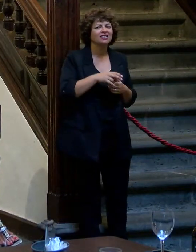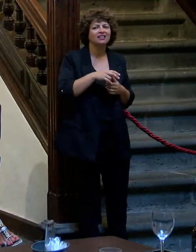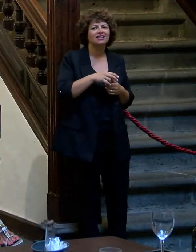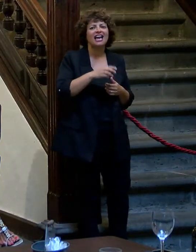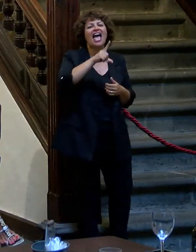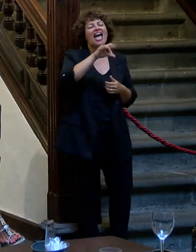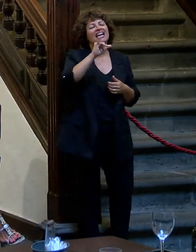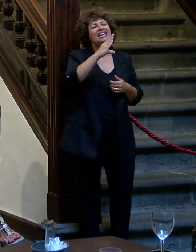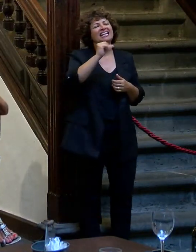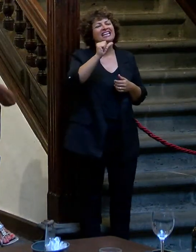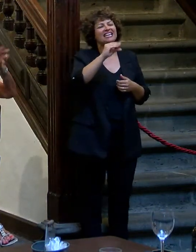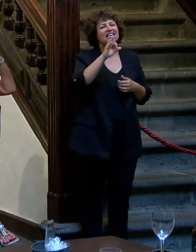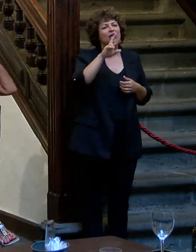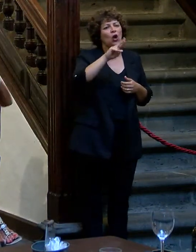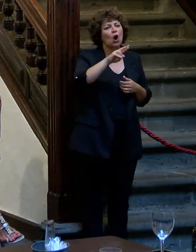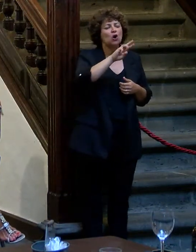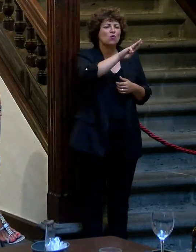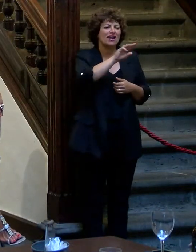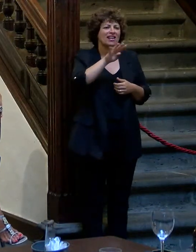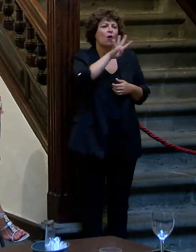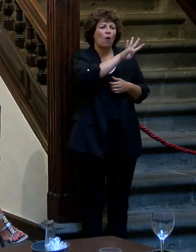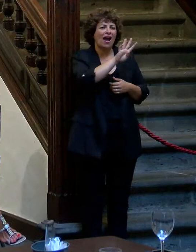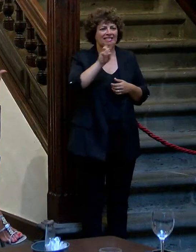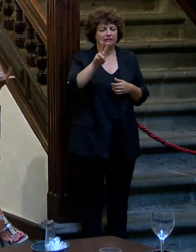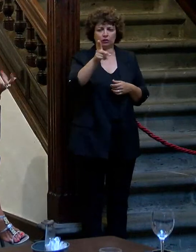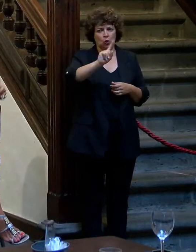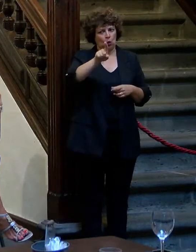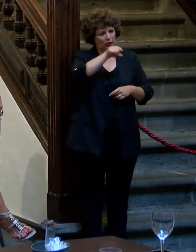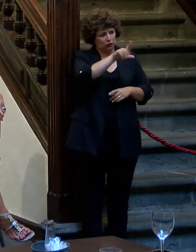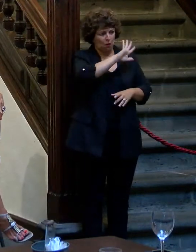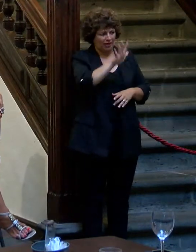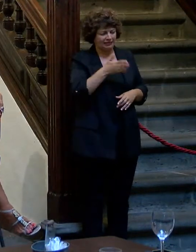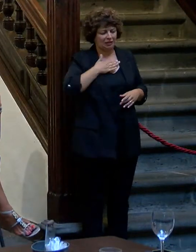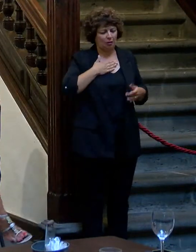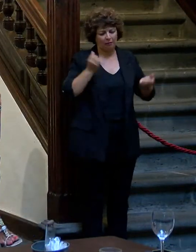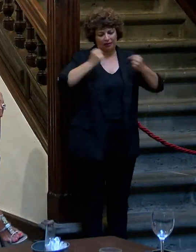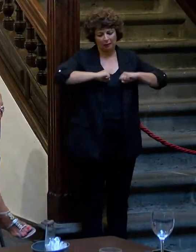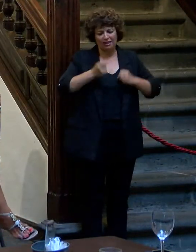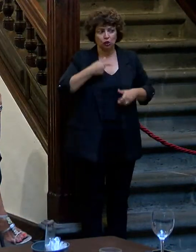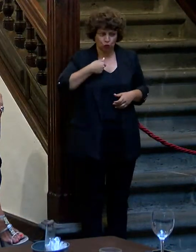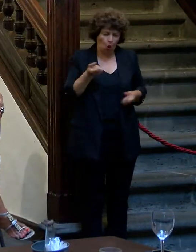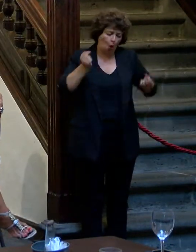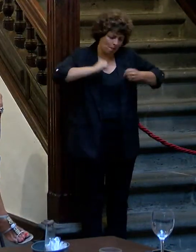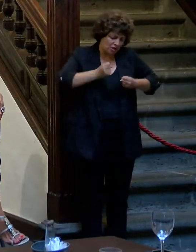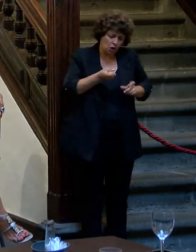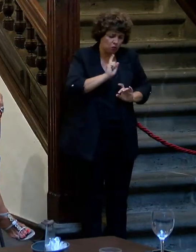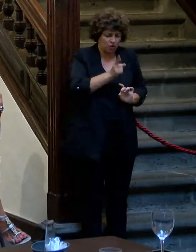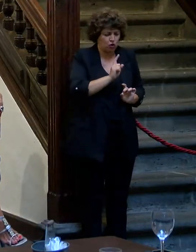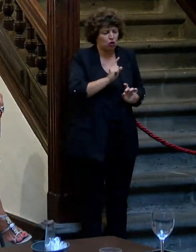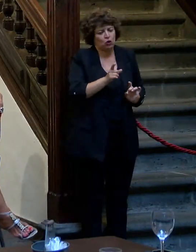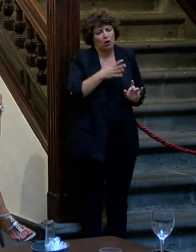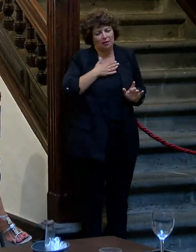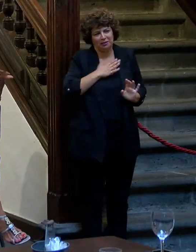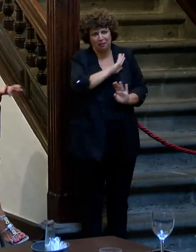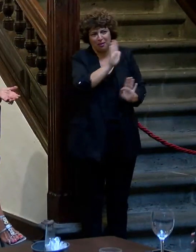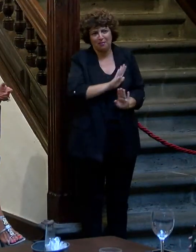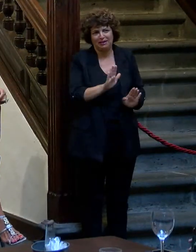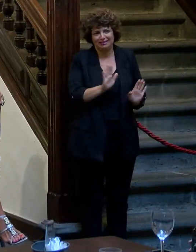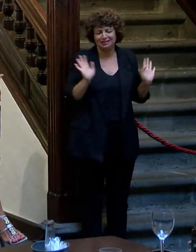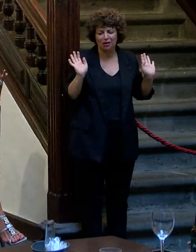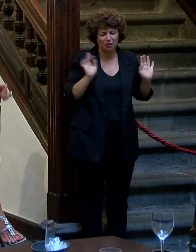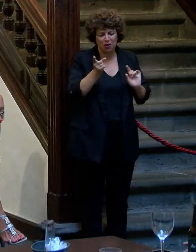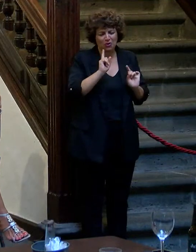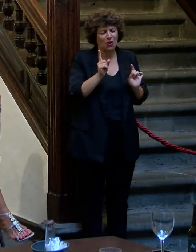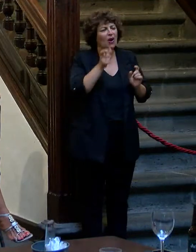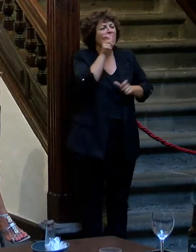¿Licor 43? No, eso no, eso me parece a mí de un señor mayor. Y soy una señora mayor pero no tomo licor 43. Eso me parece de señora bien.